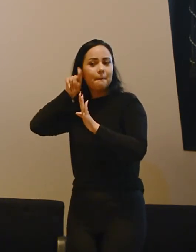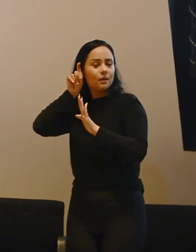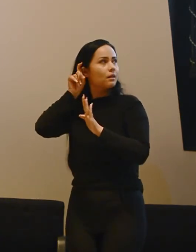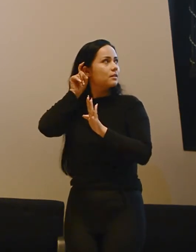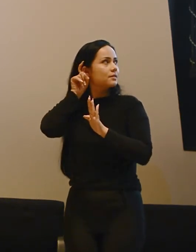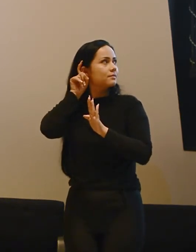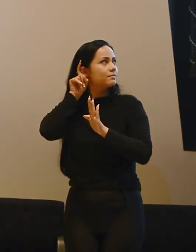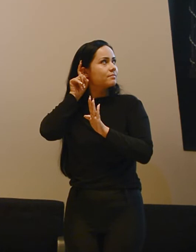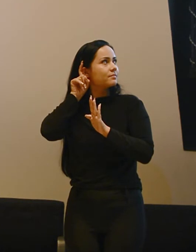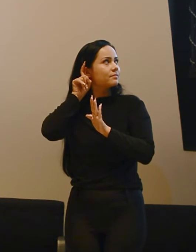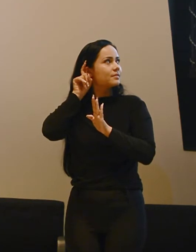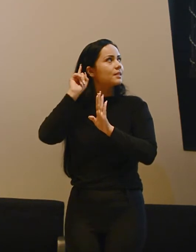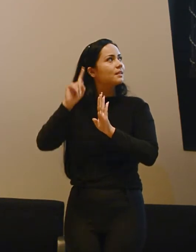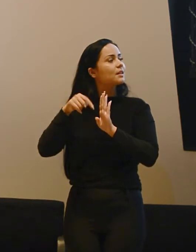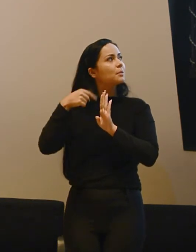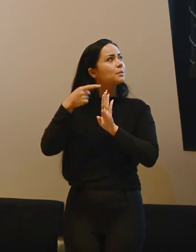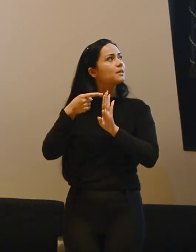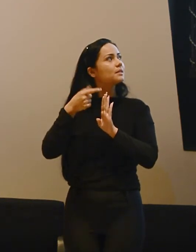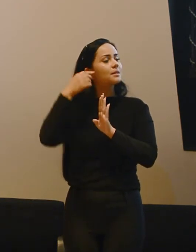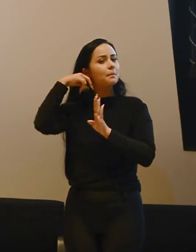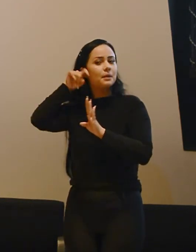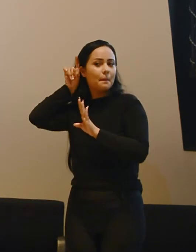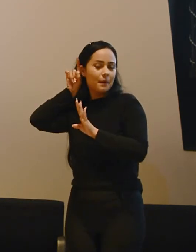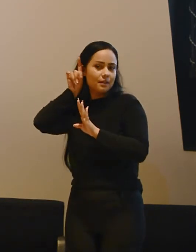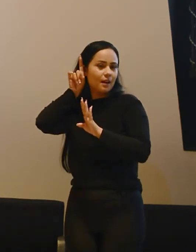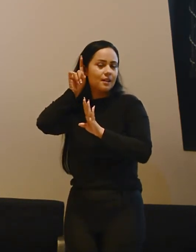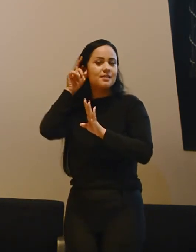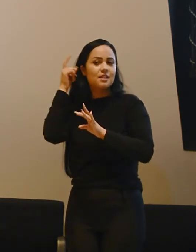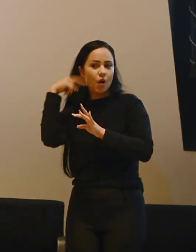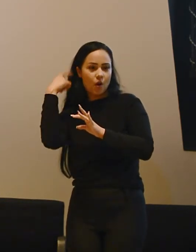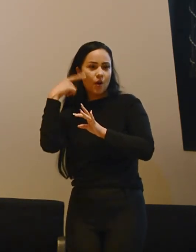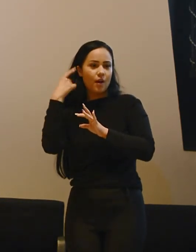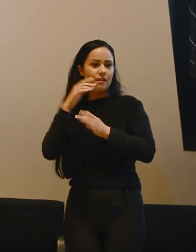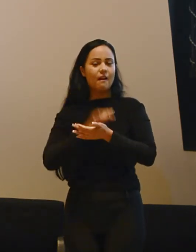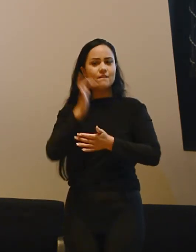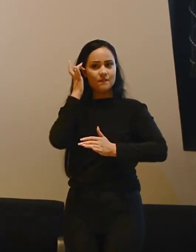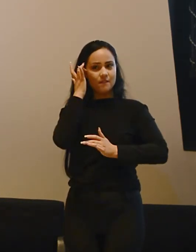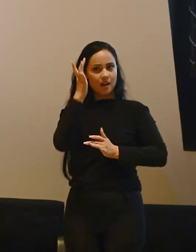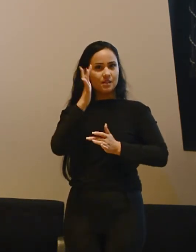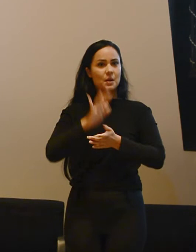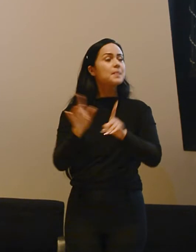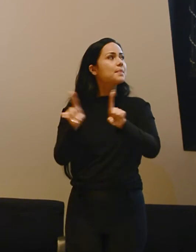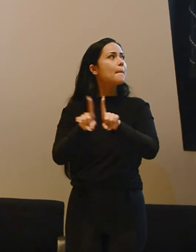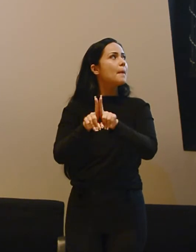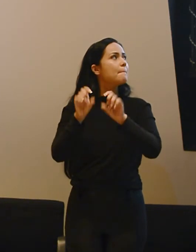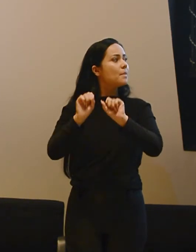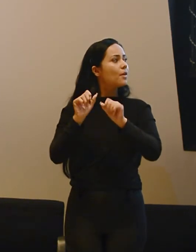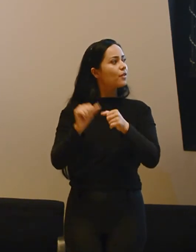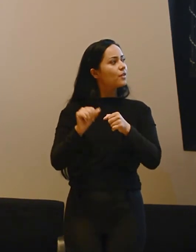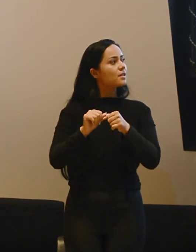aqui e depois joga atrás da orelha. É tão fácil que também pode